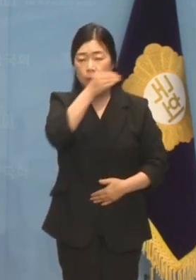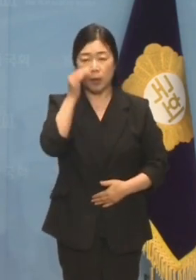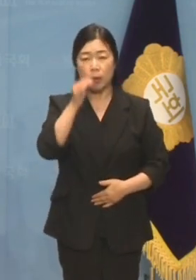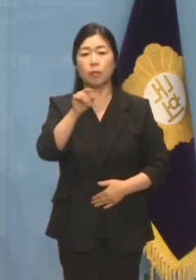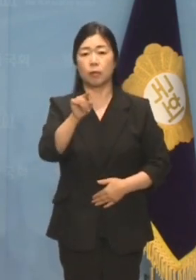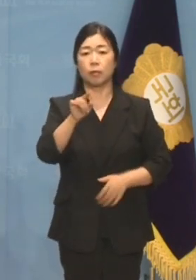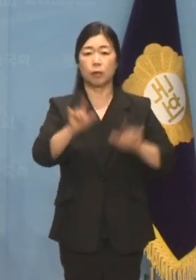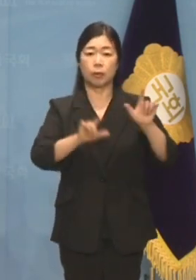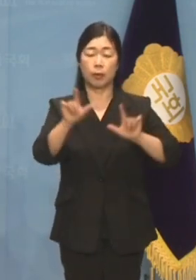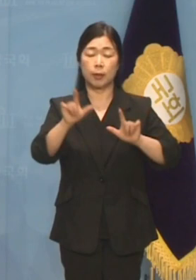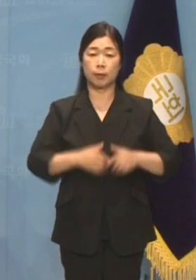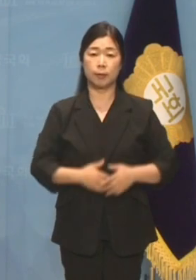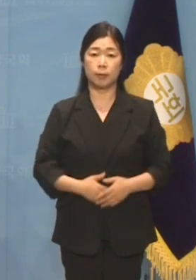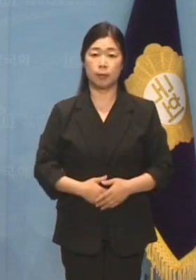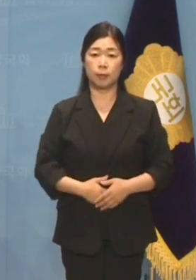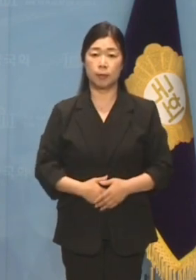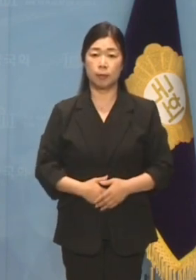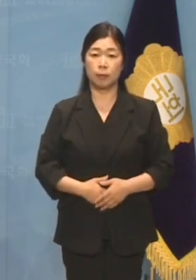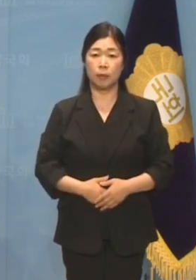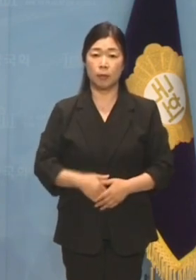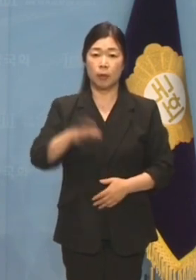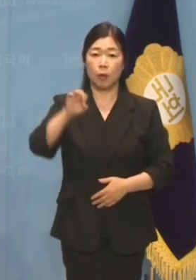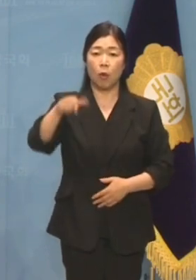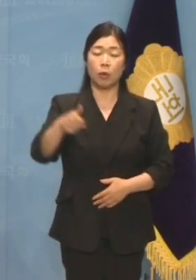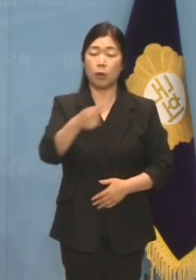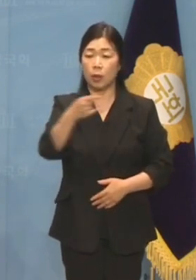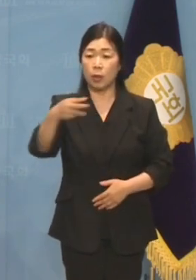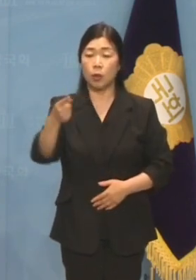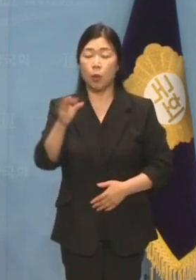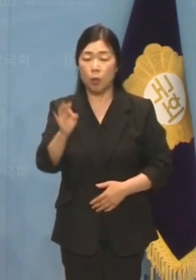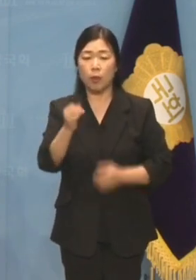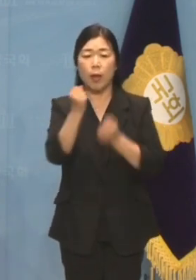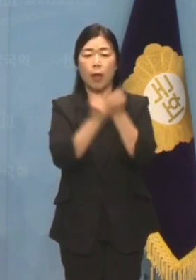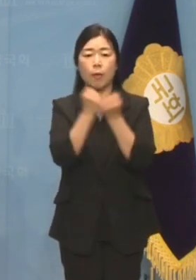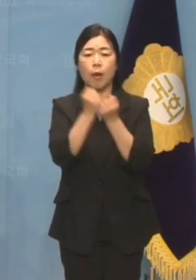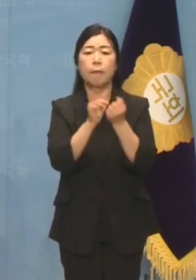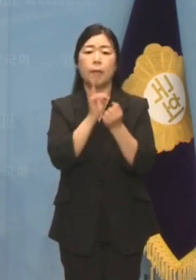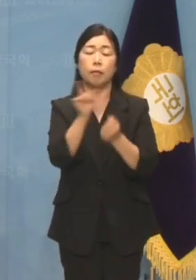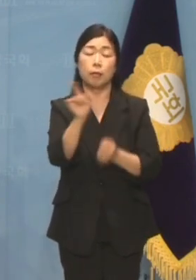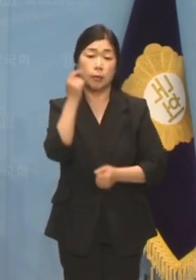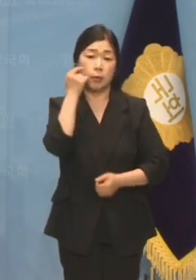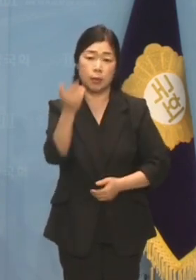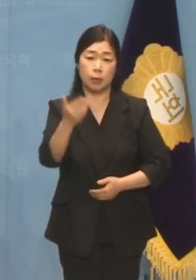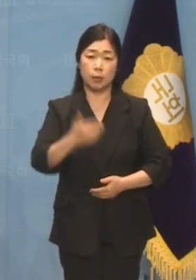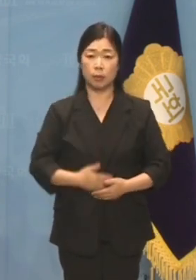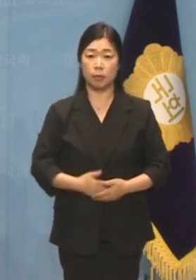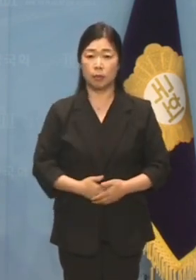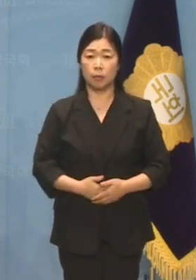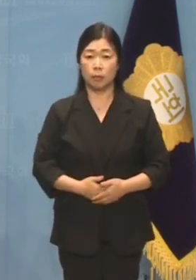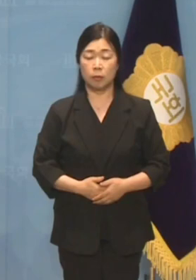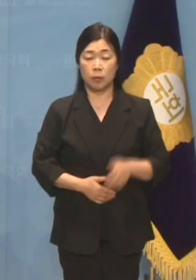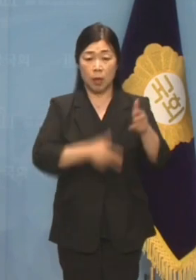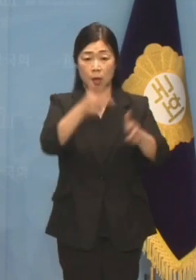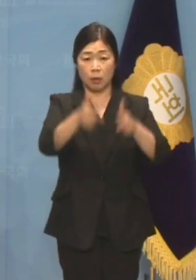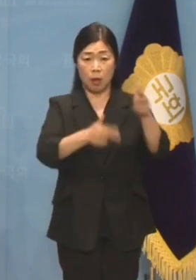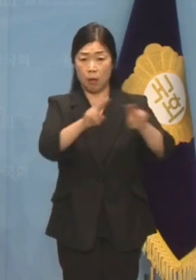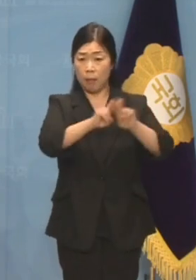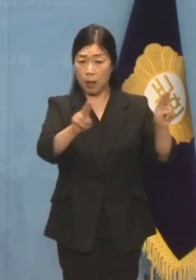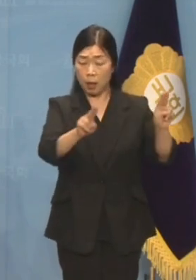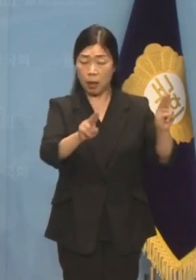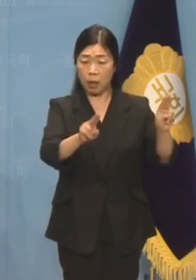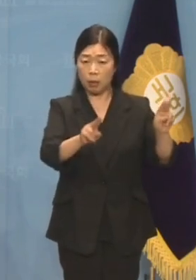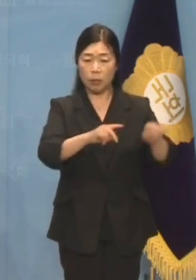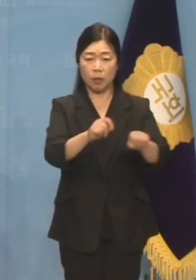정부입니다. 원희룡 장관은 이제 뭐라고 해명할 것입니까? 사업을 백지화한다고